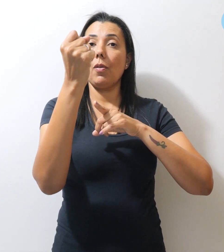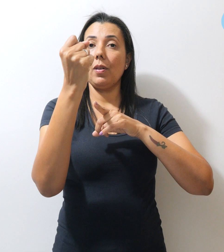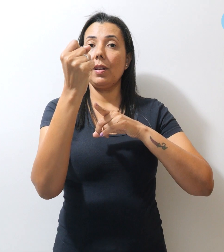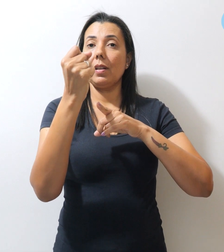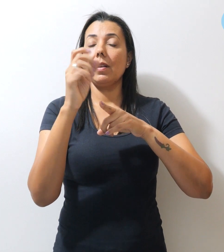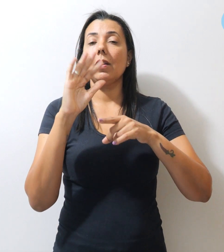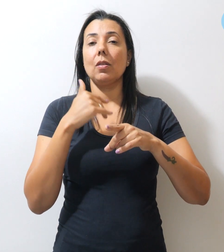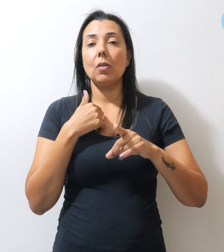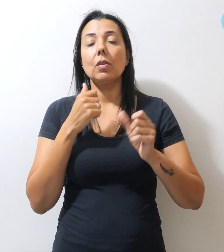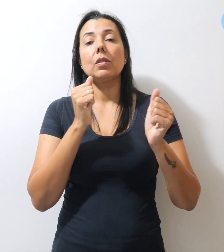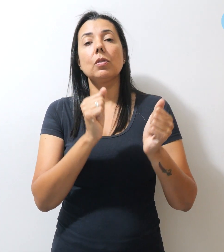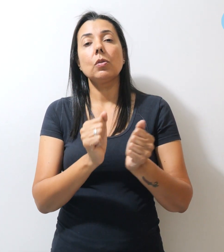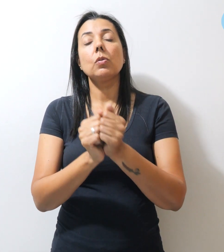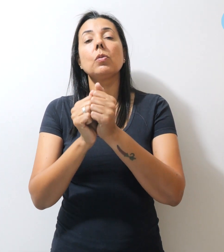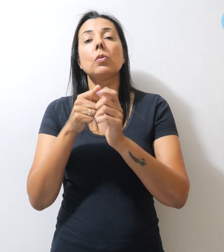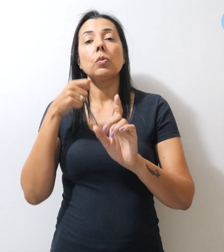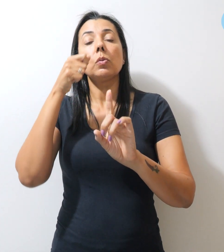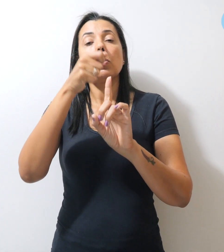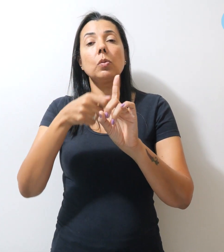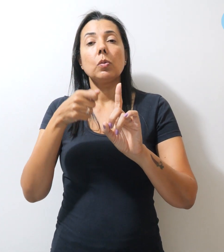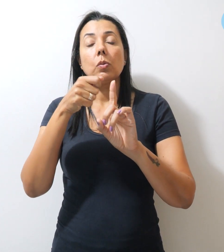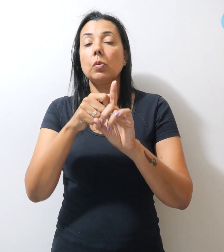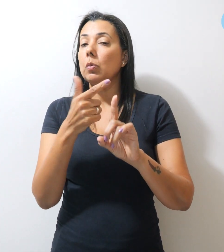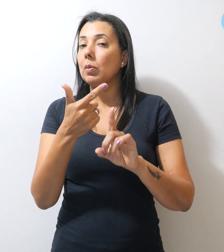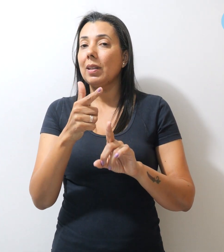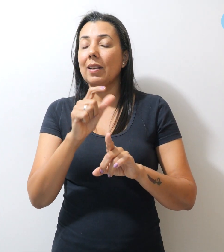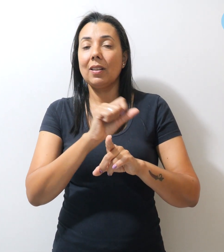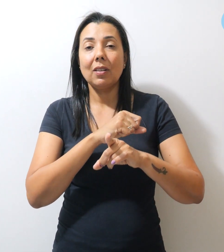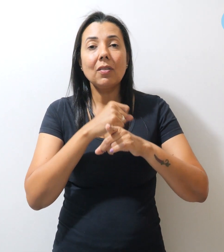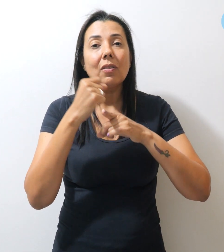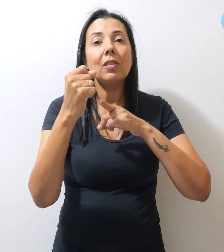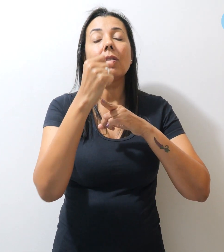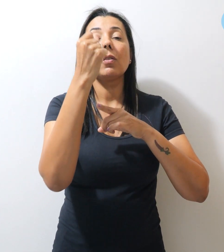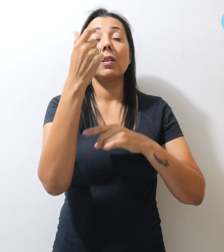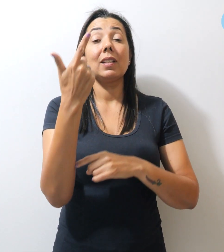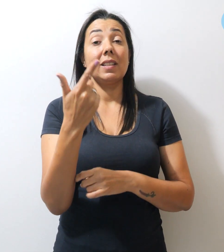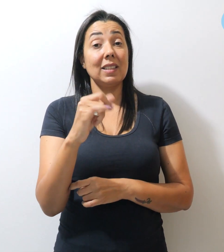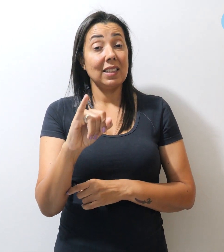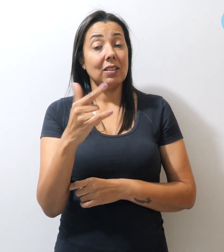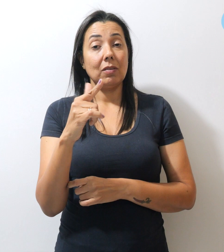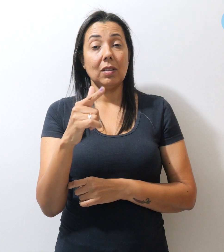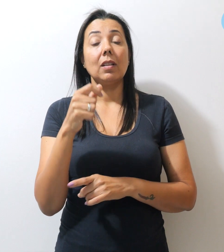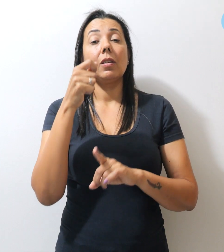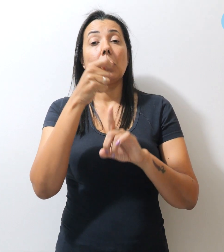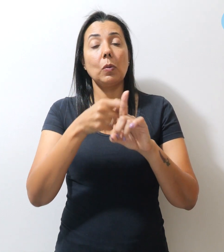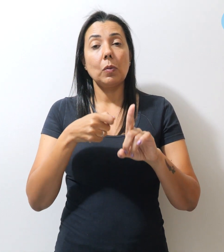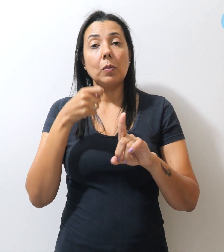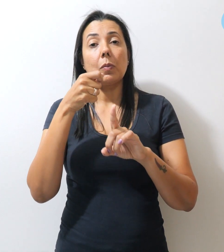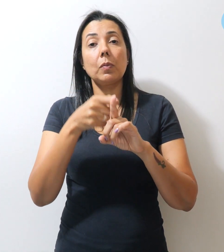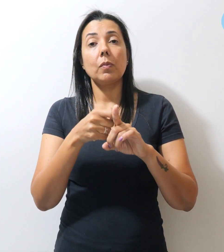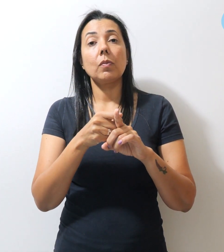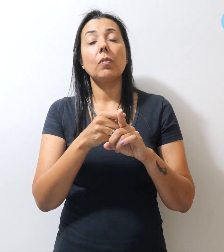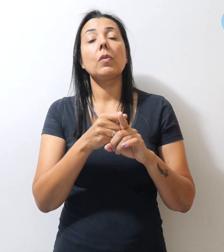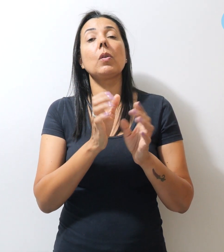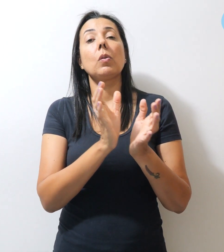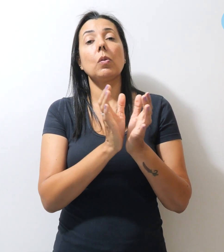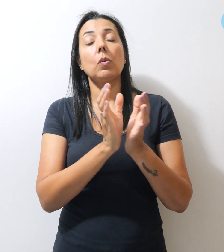nossa luta coletiva. Não há vitória sem luta. Comissão dos aprovados no concurso de efetivos da